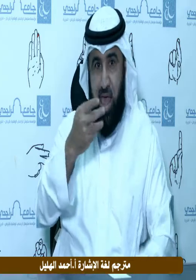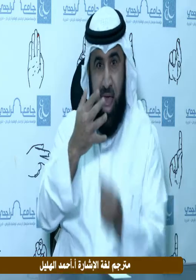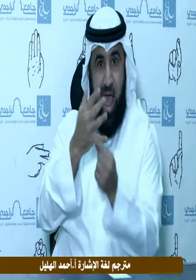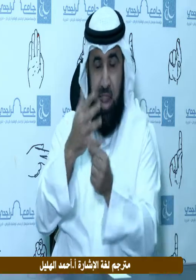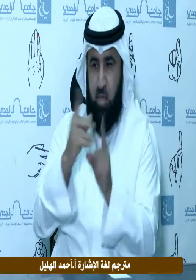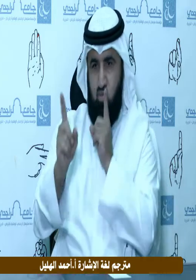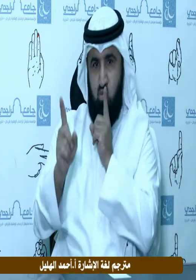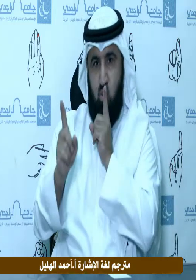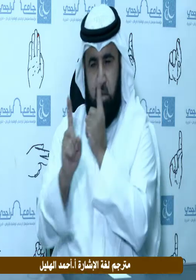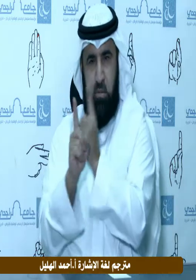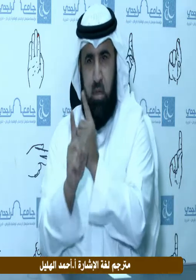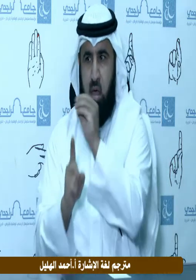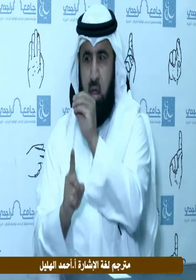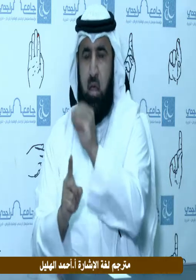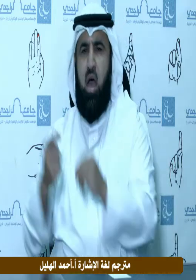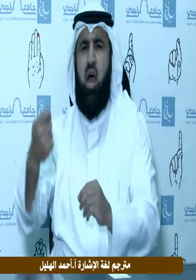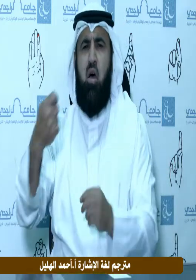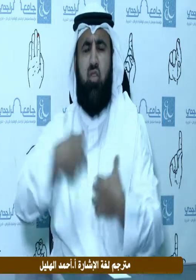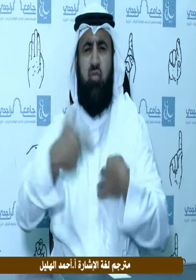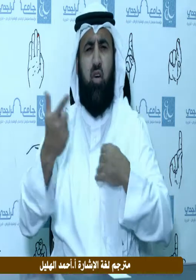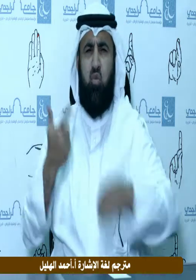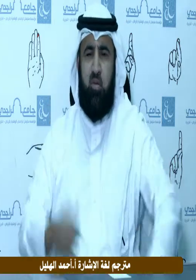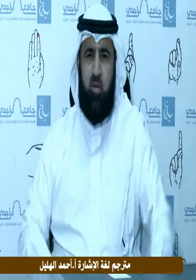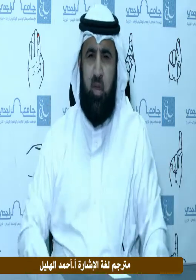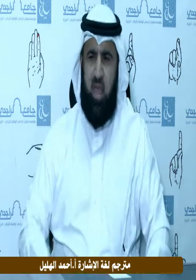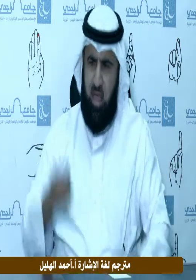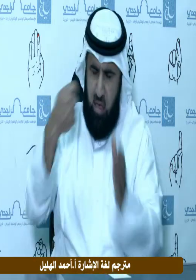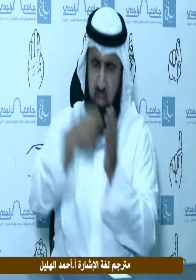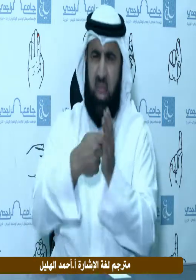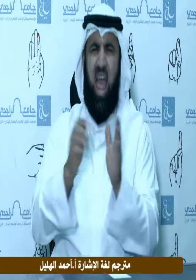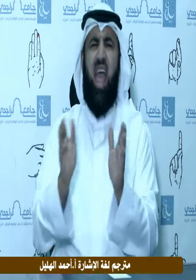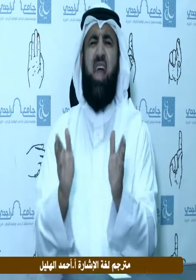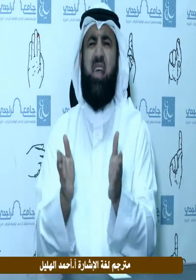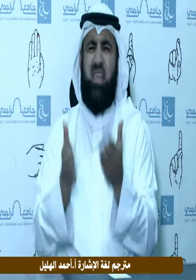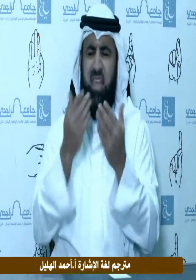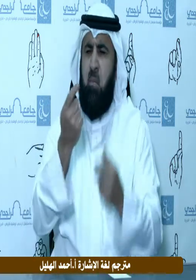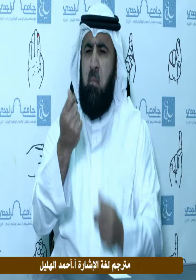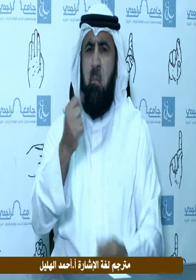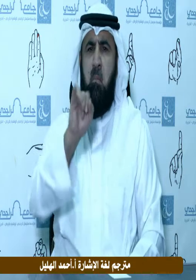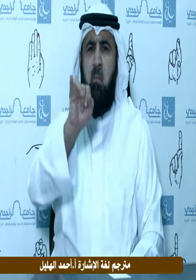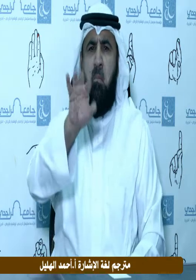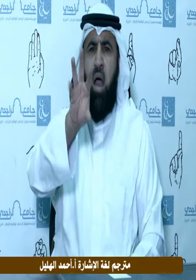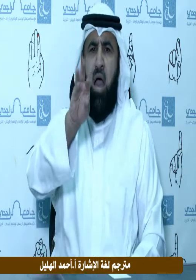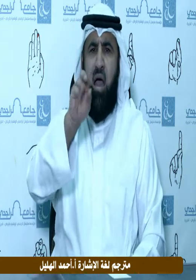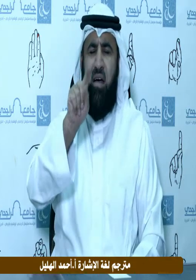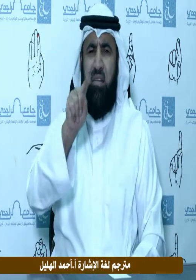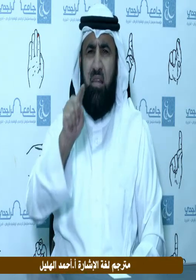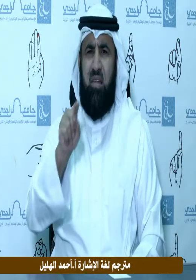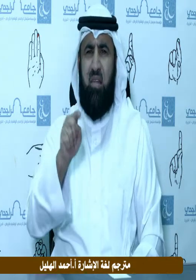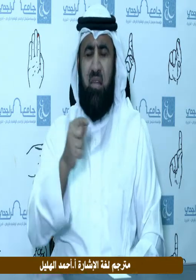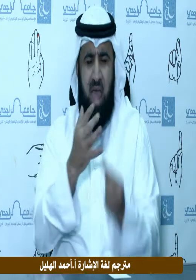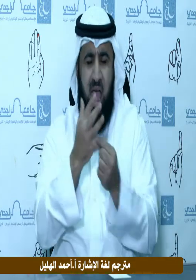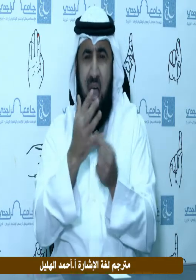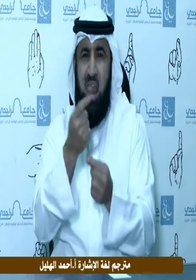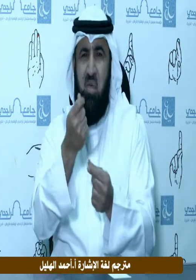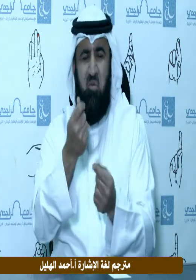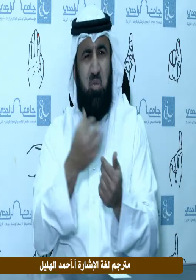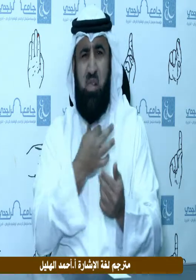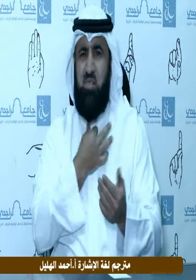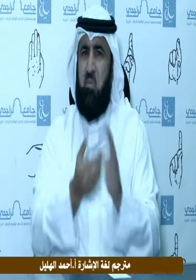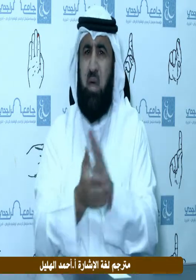وسلم أعطها يا علي أعطها شيئا أي مهر قال ما عندي يا رسول الله